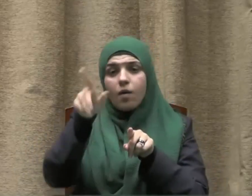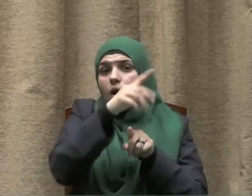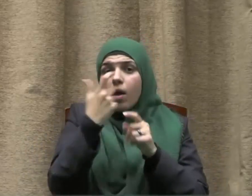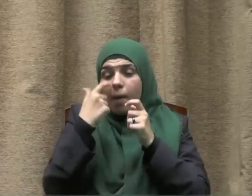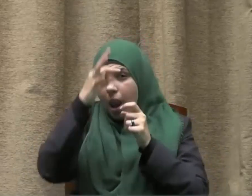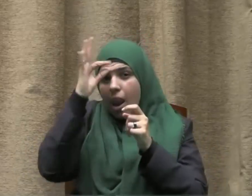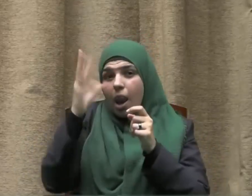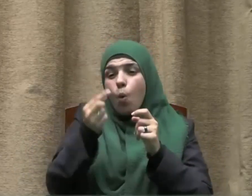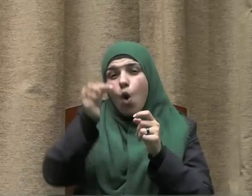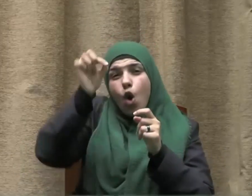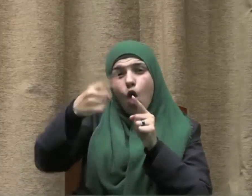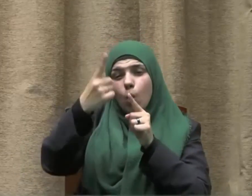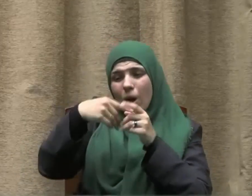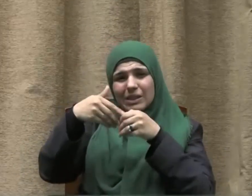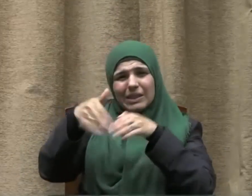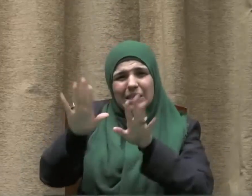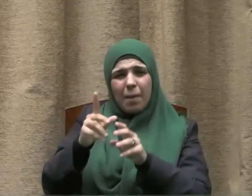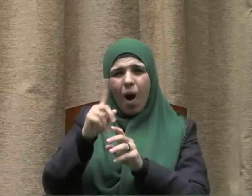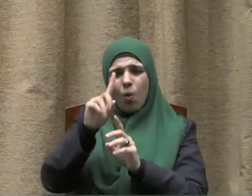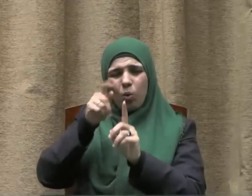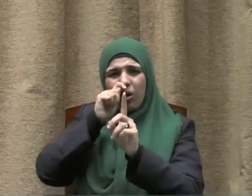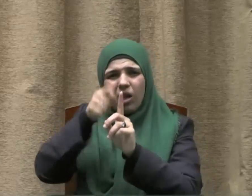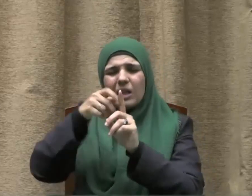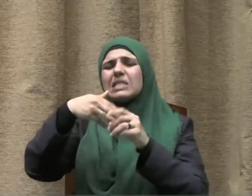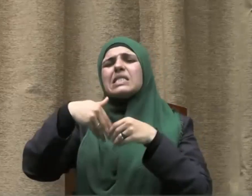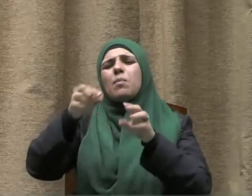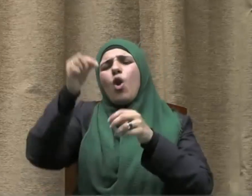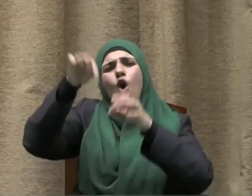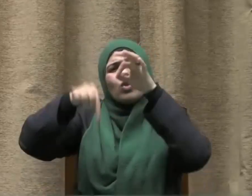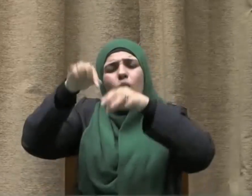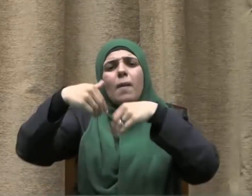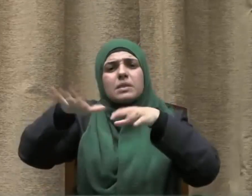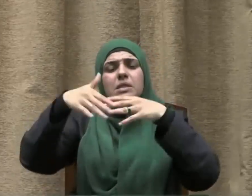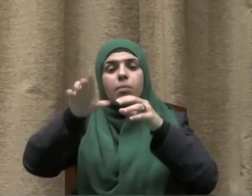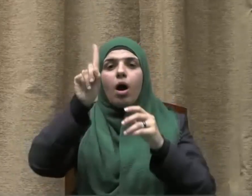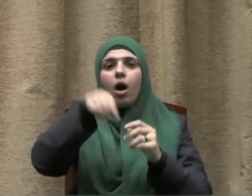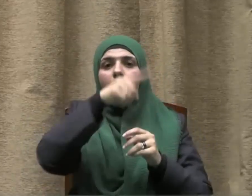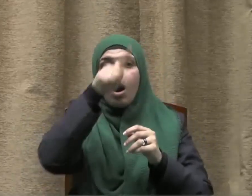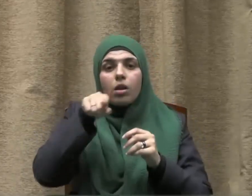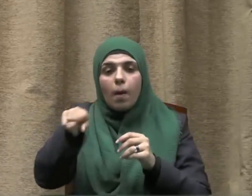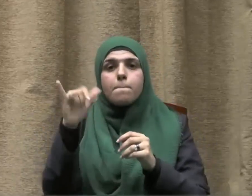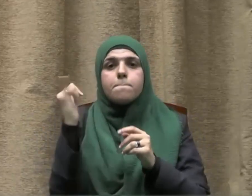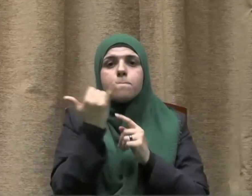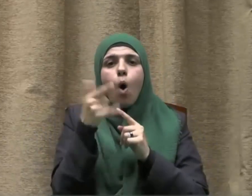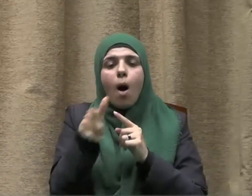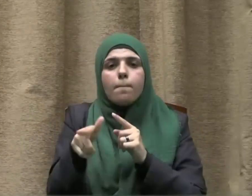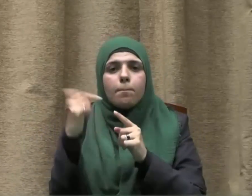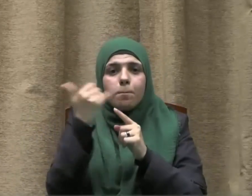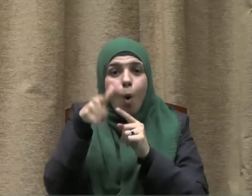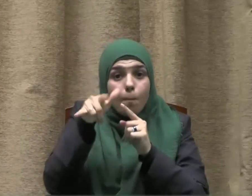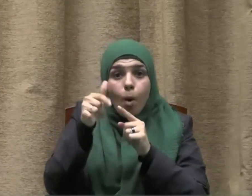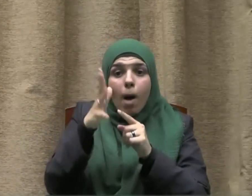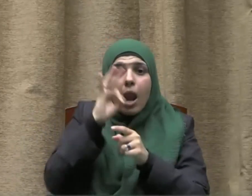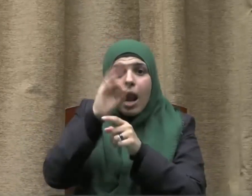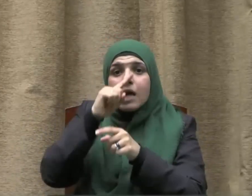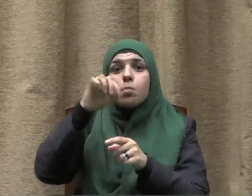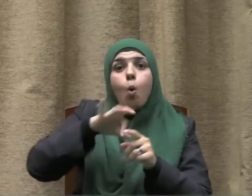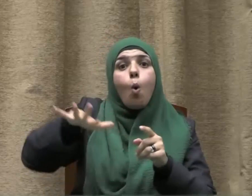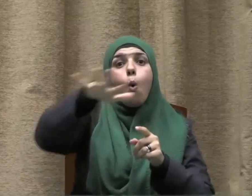فقدها أو إهدارها يعني إهدارا لمقدرات مهمة يجب الحفاظ